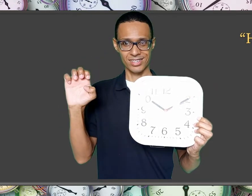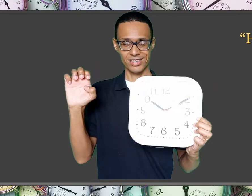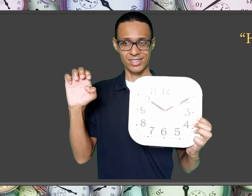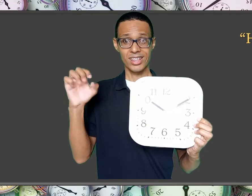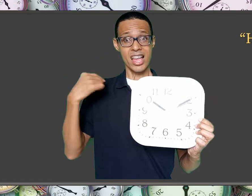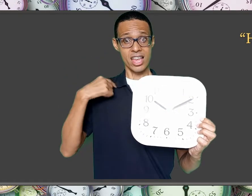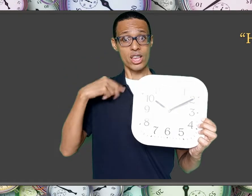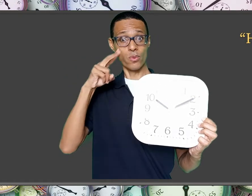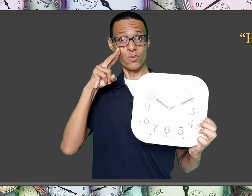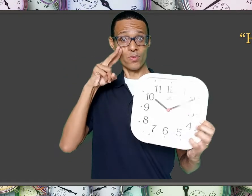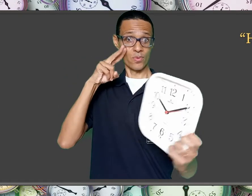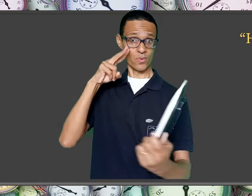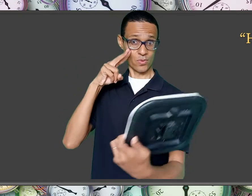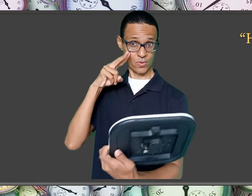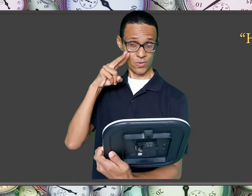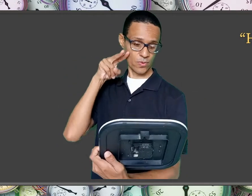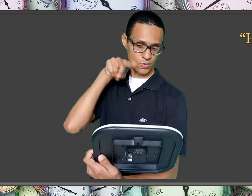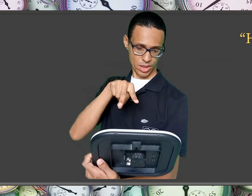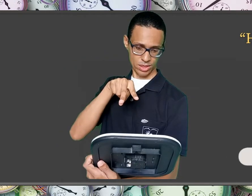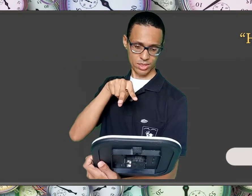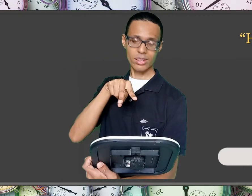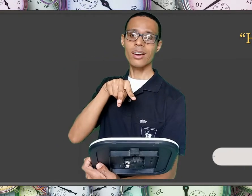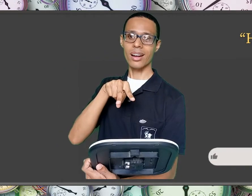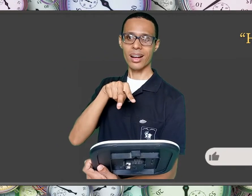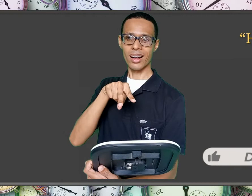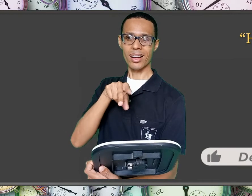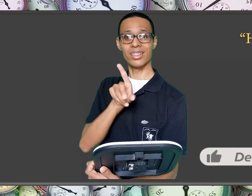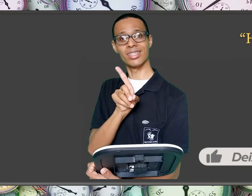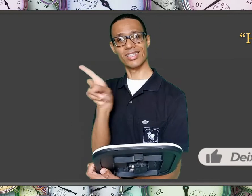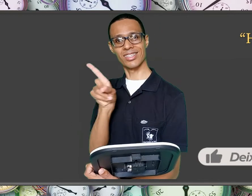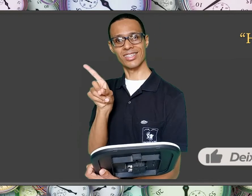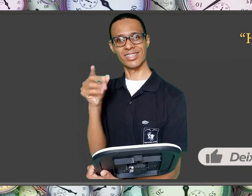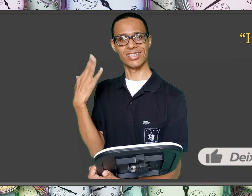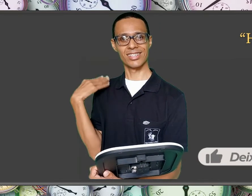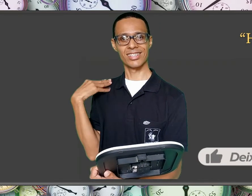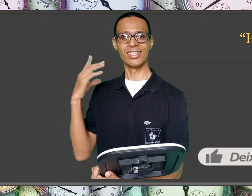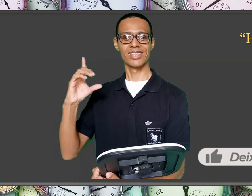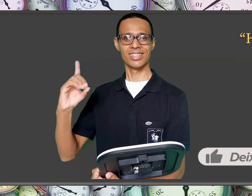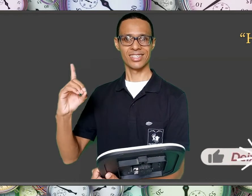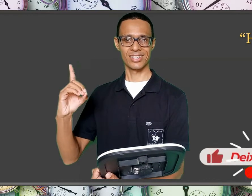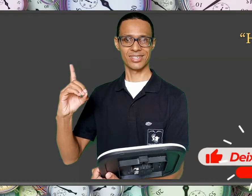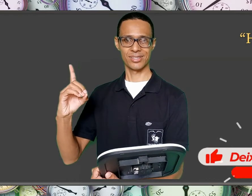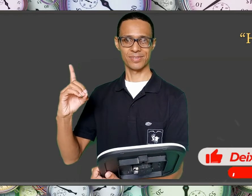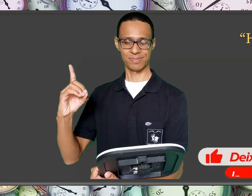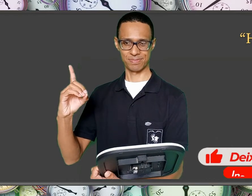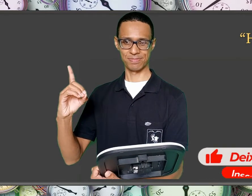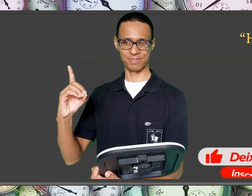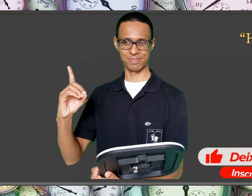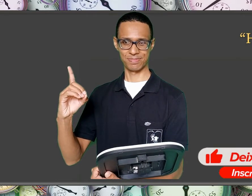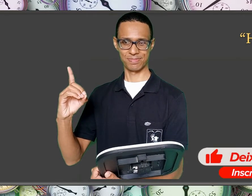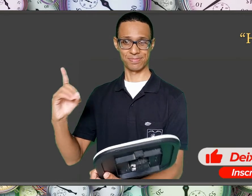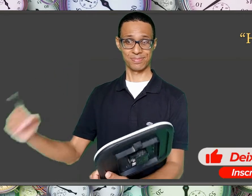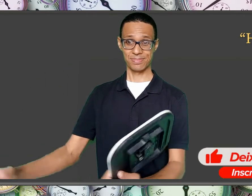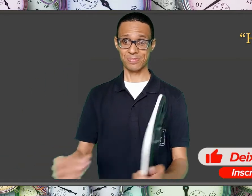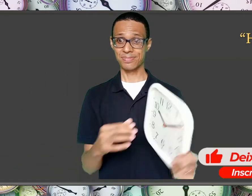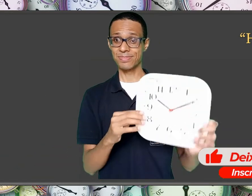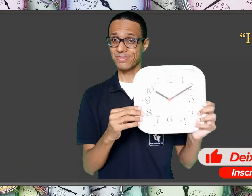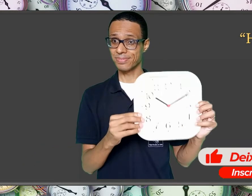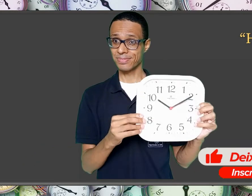lado esquerdo ou para o lado direito para quem ver o relógio.